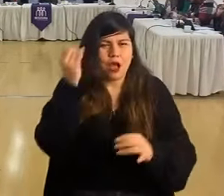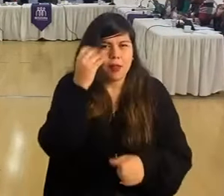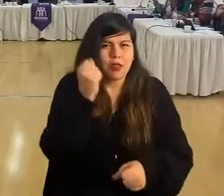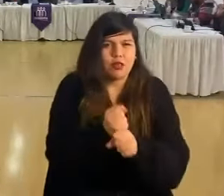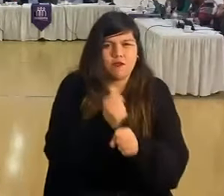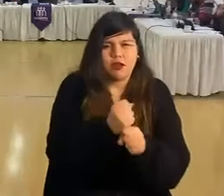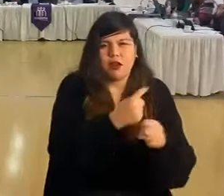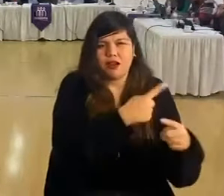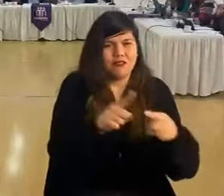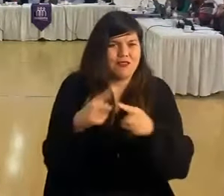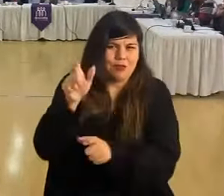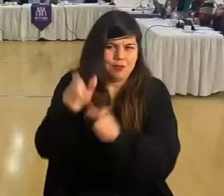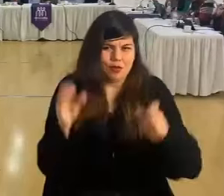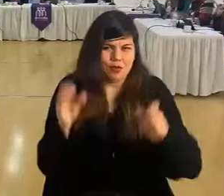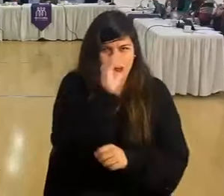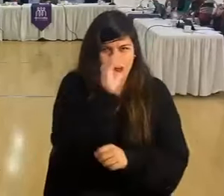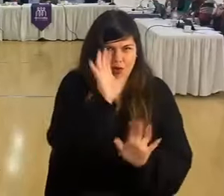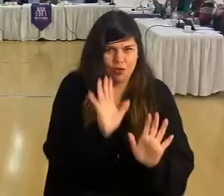con la diferencia.